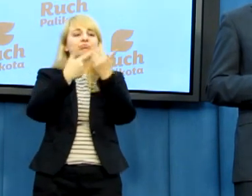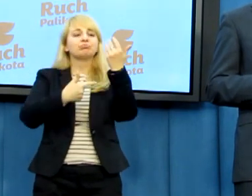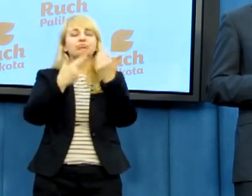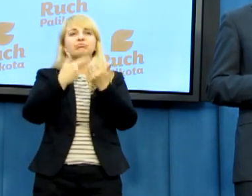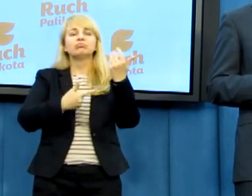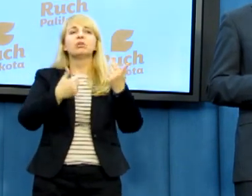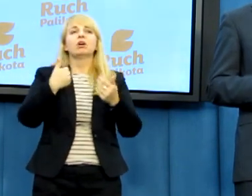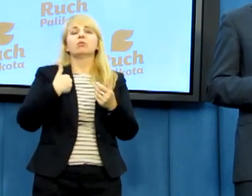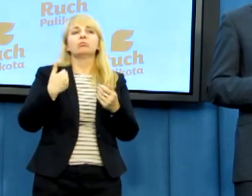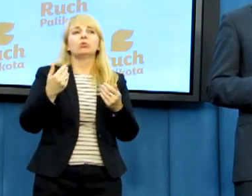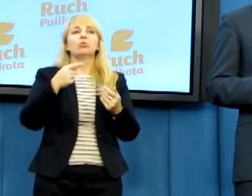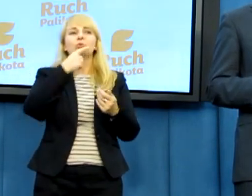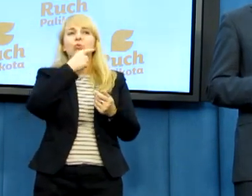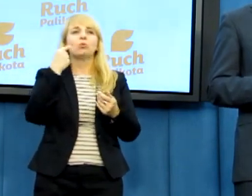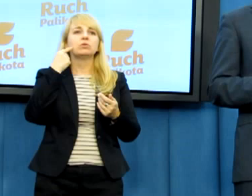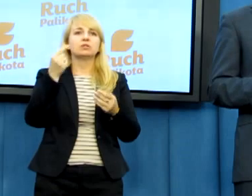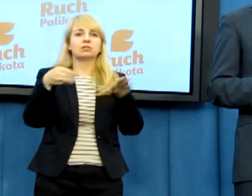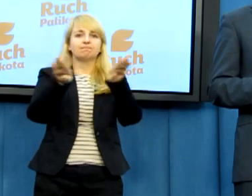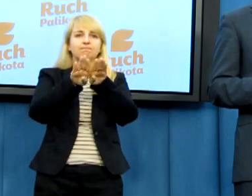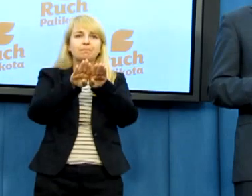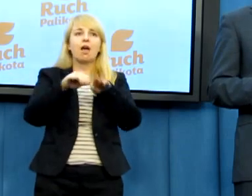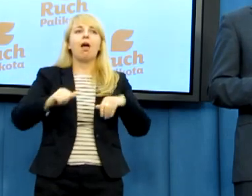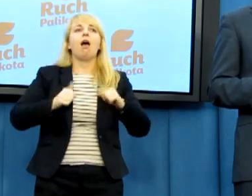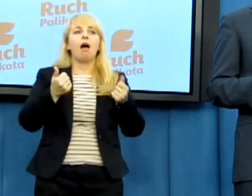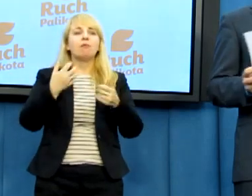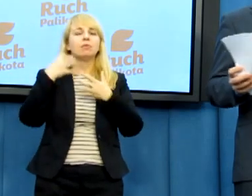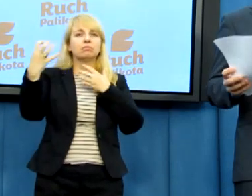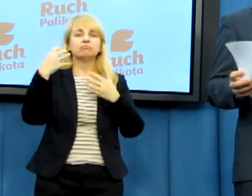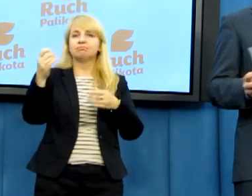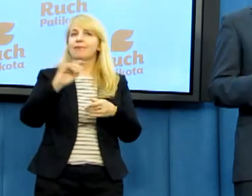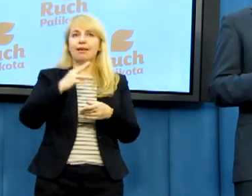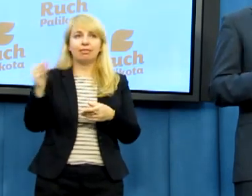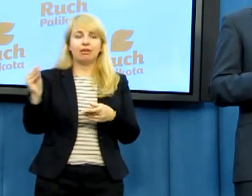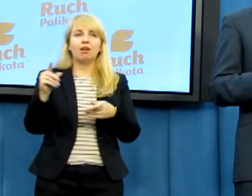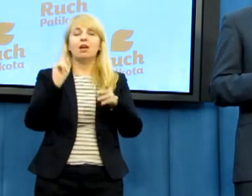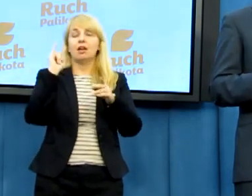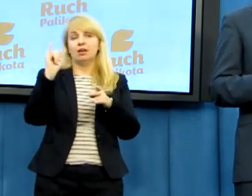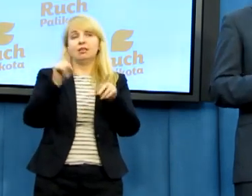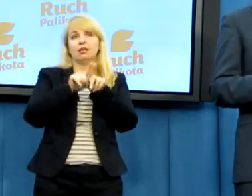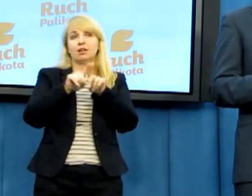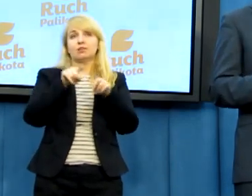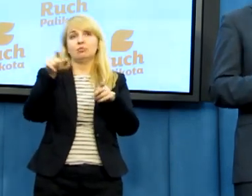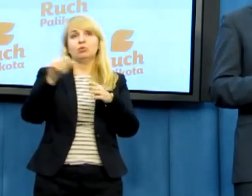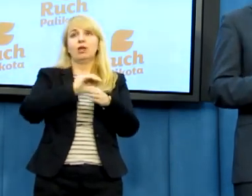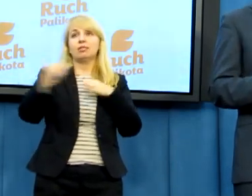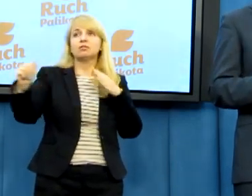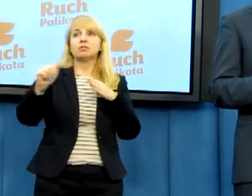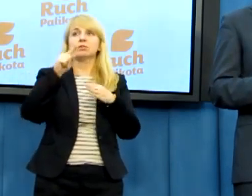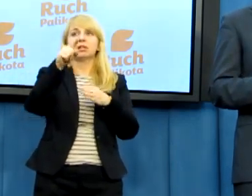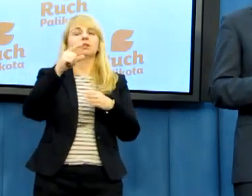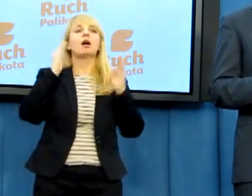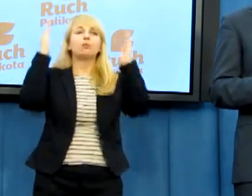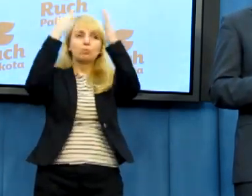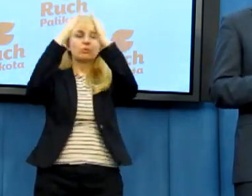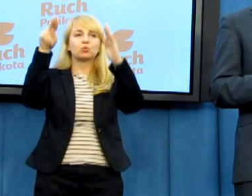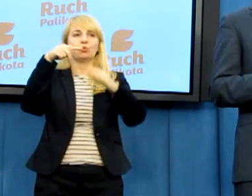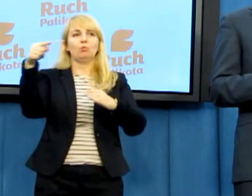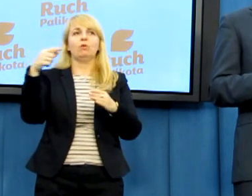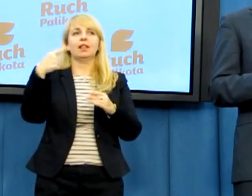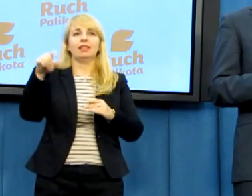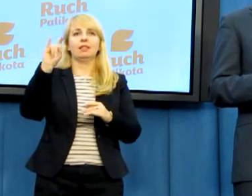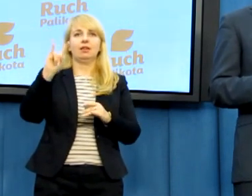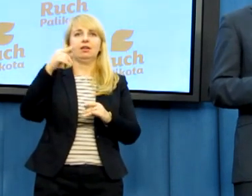reprymenda dla pana biskupa Dedycza byłaby bardzo wskazana. Kopię tych dokumentów zarówno listu, jak